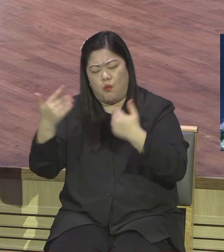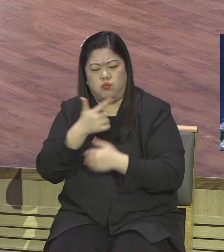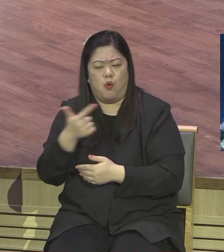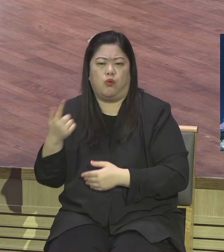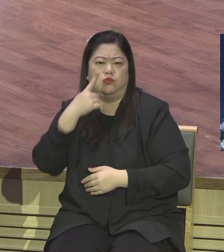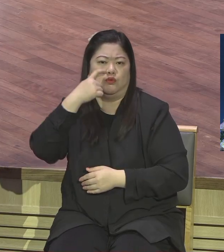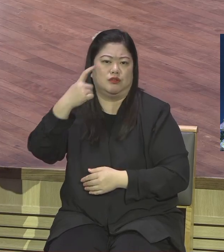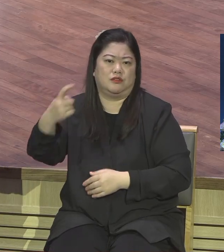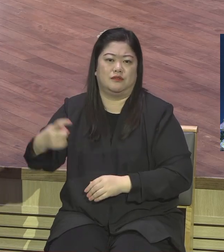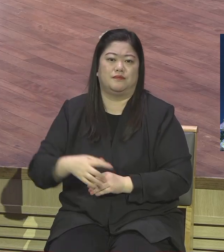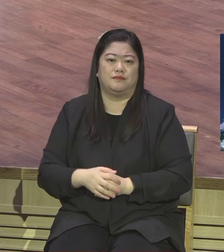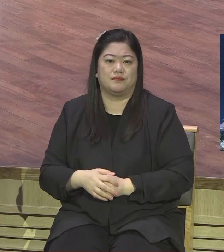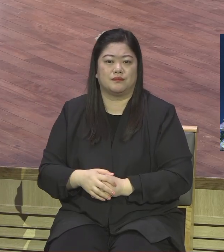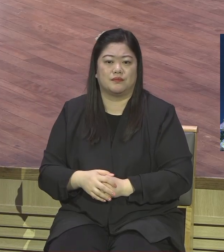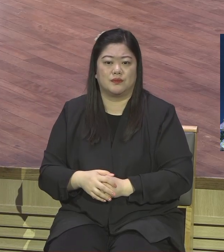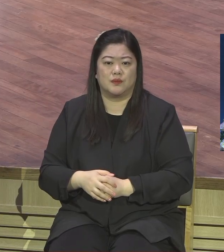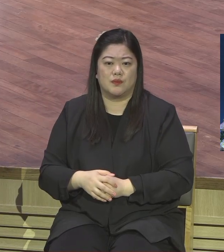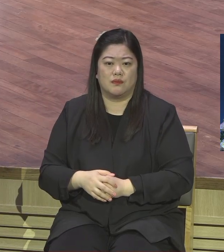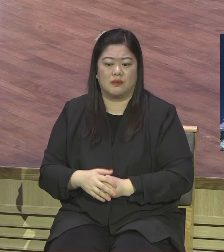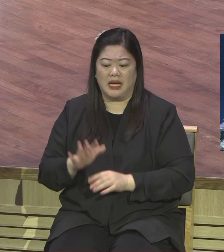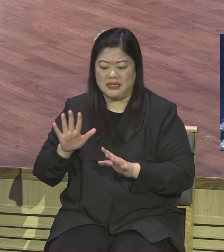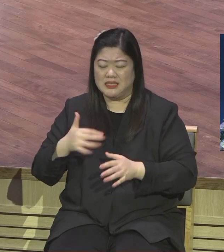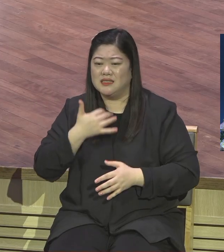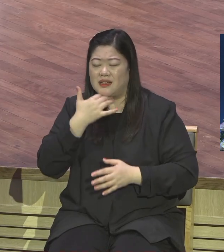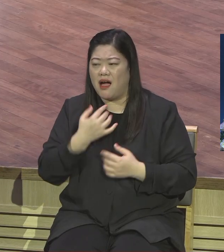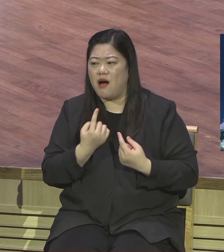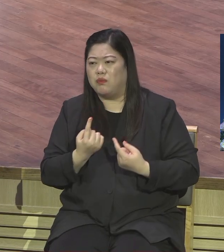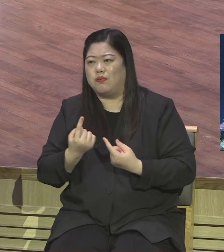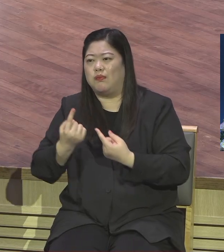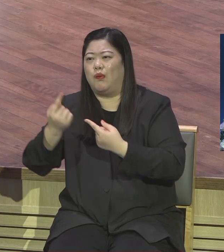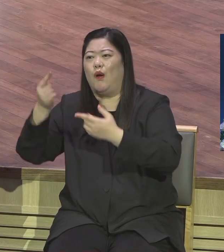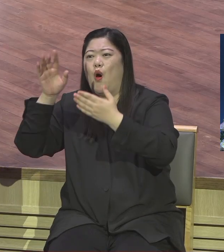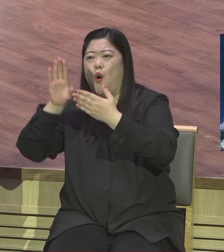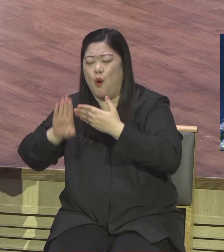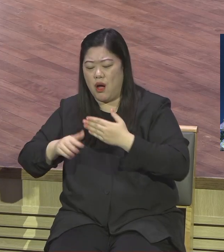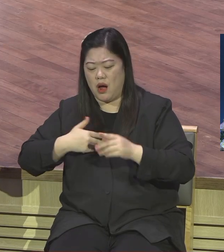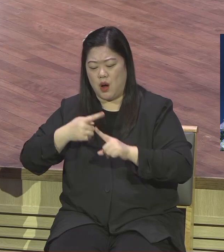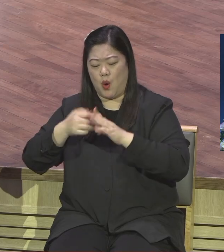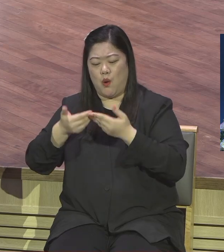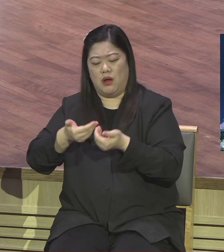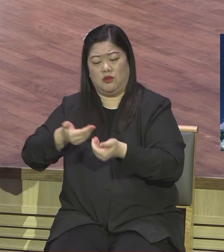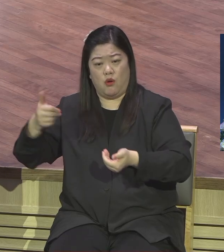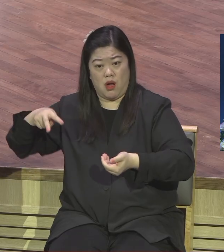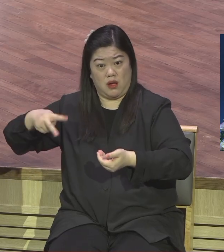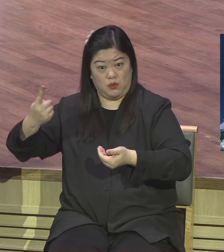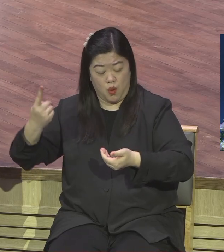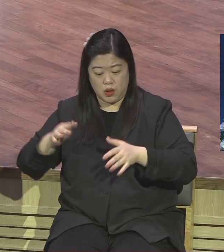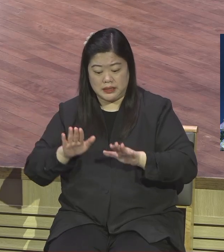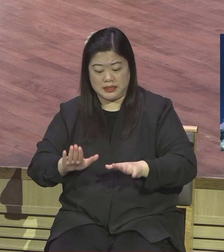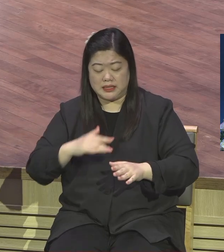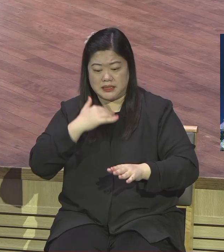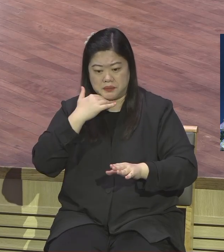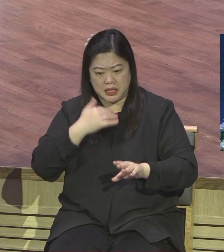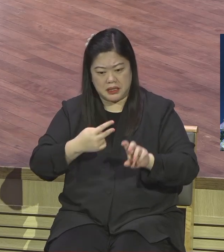떠나도요 이들이 이 교회를 지키면서 오직 예수가 거기서 배운 게 그 하나밖에 없으니까 이 오직 성경적